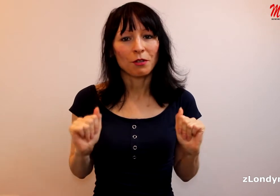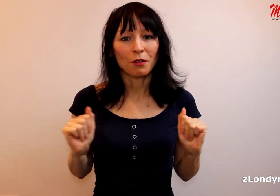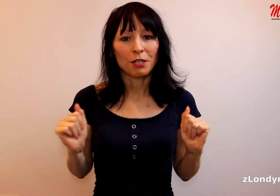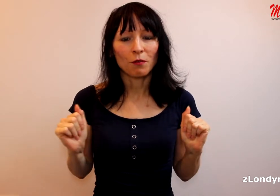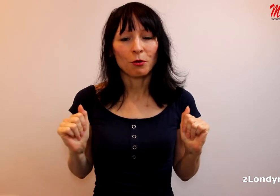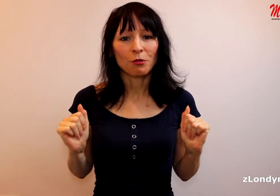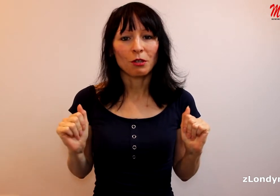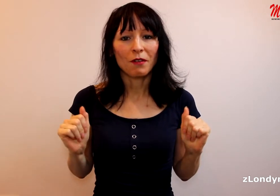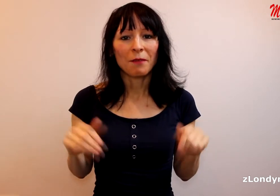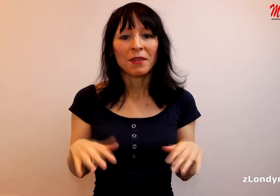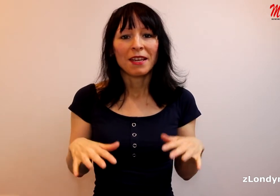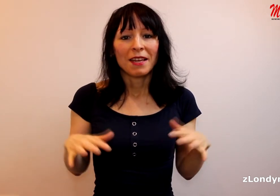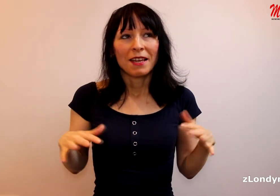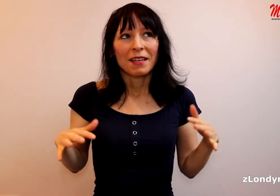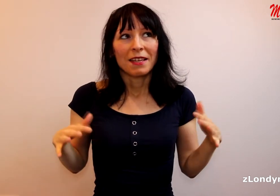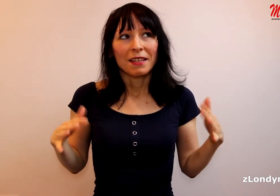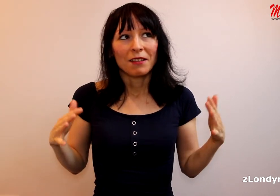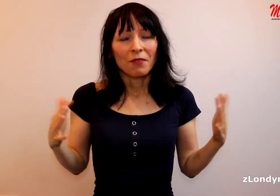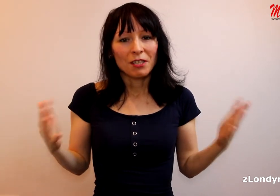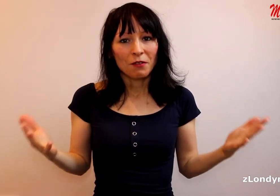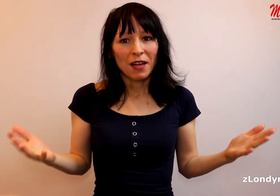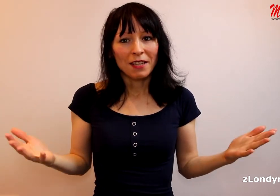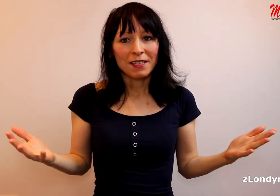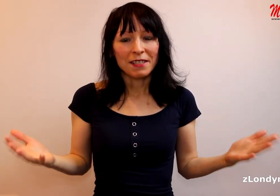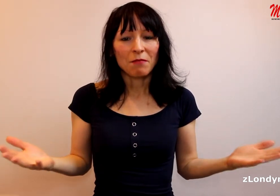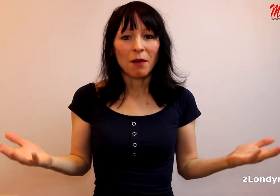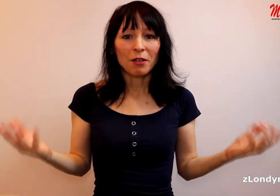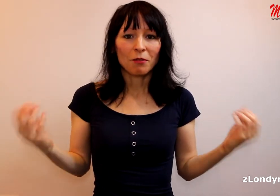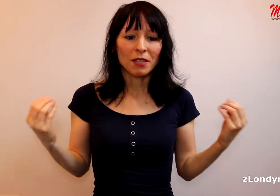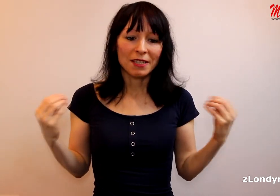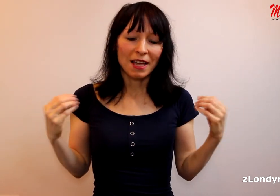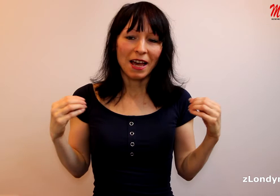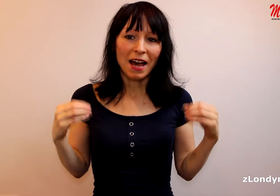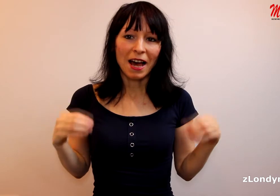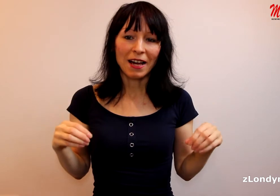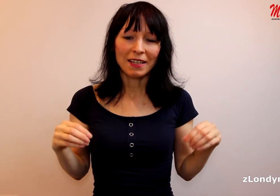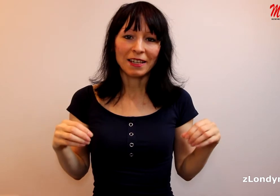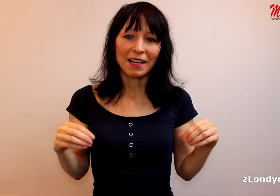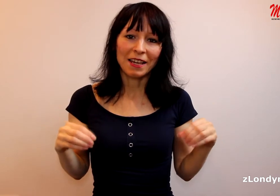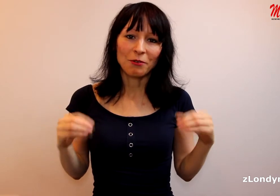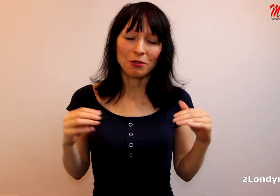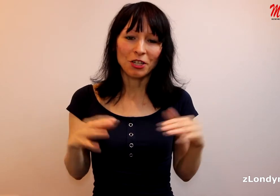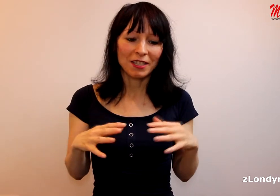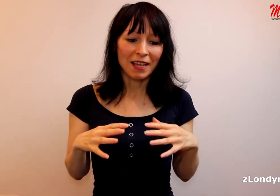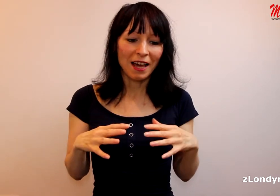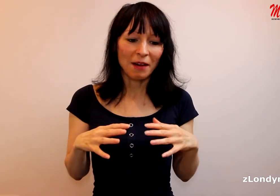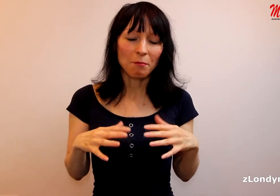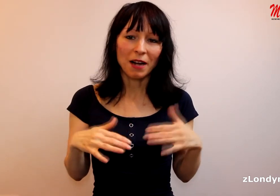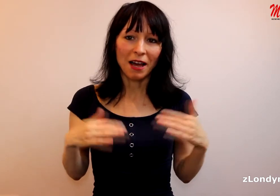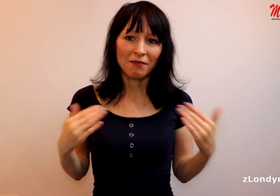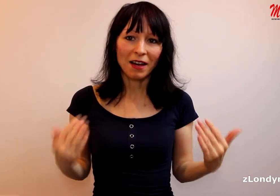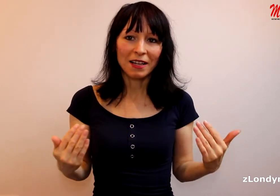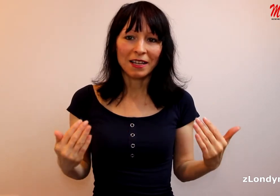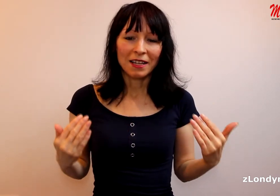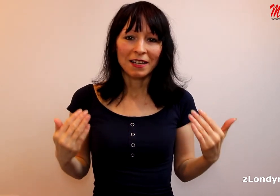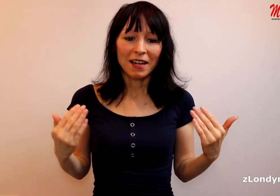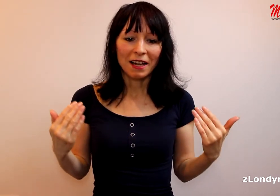dovolit svobodu slova ve srovnání s tím, abychom zase hájilej určitá práva na